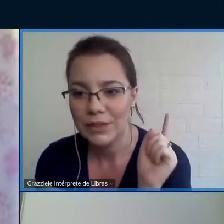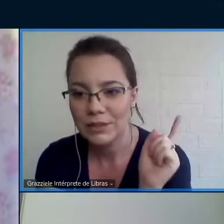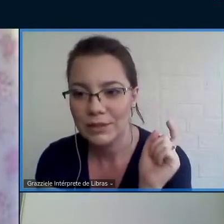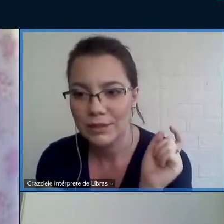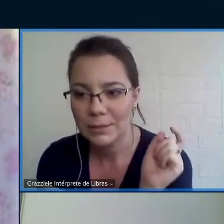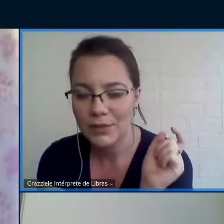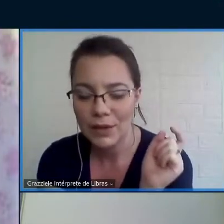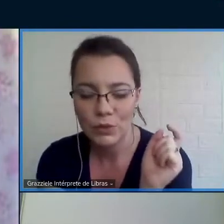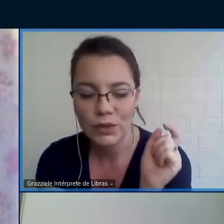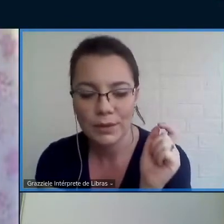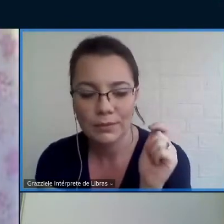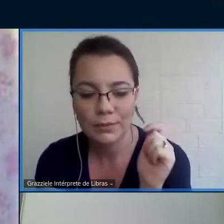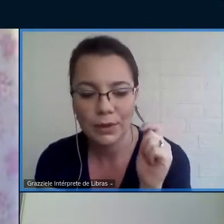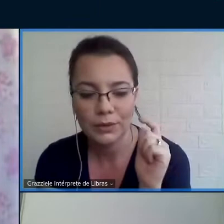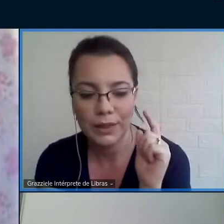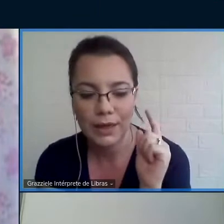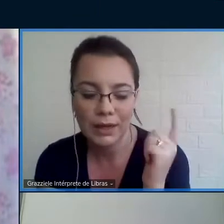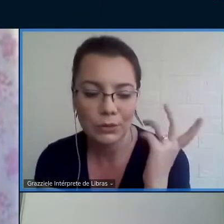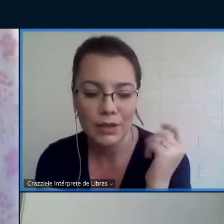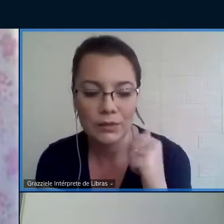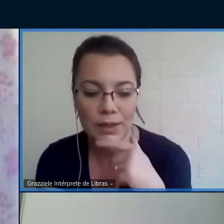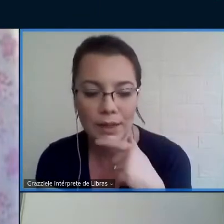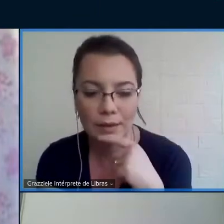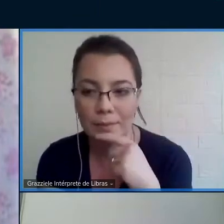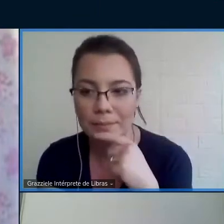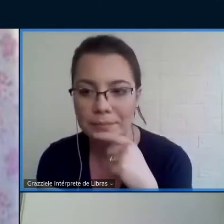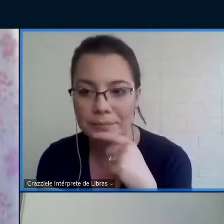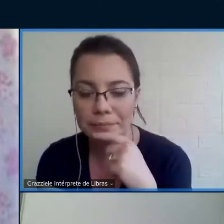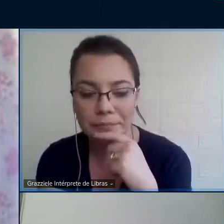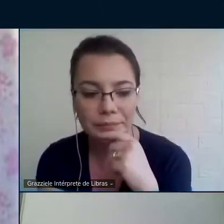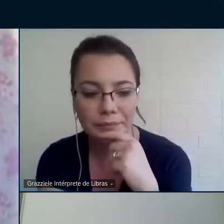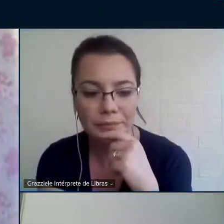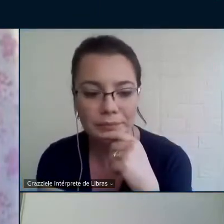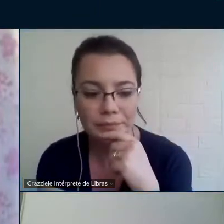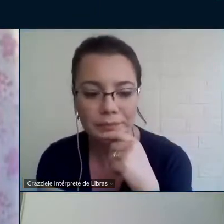Aí vai ser mais fácil de você alterar isso no caso de aqui.